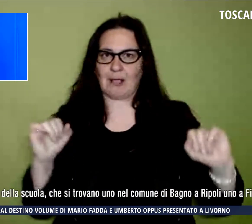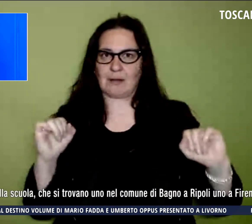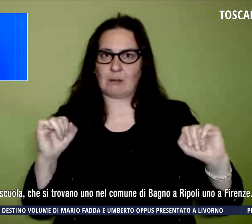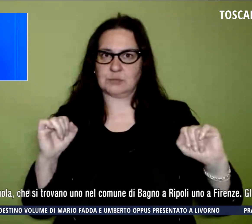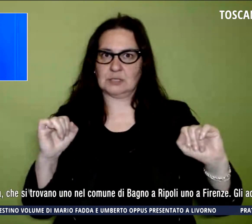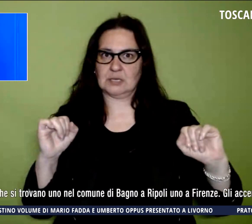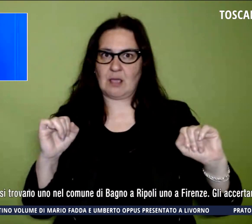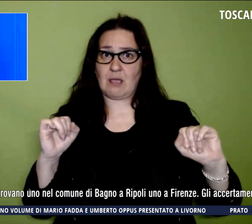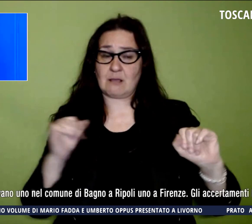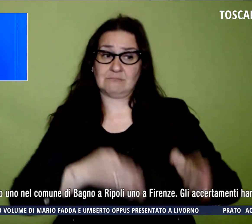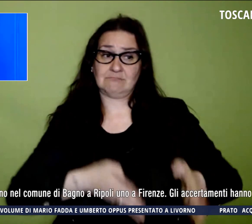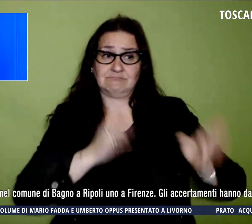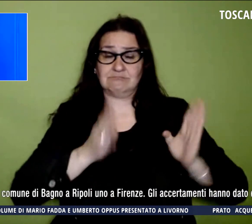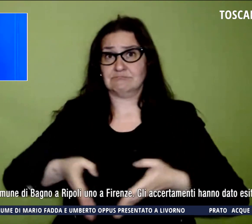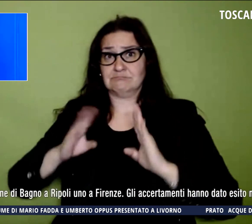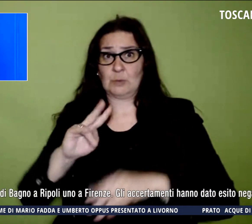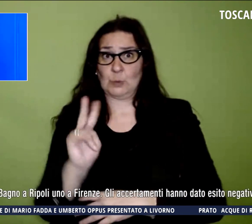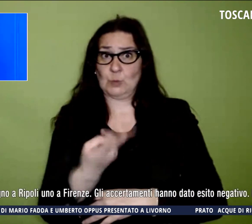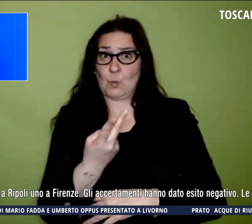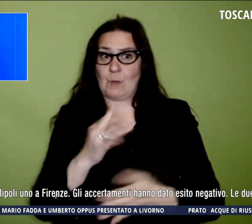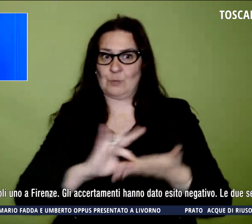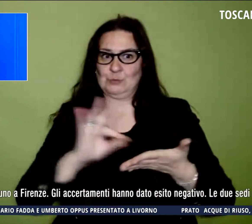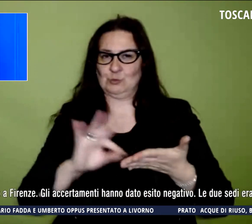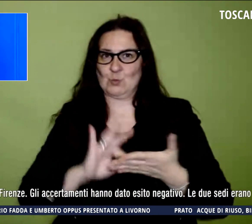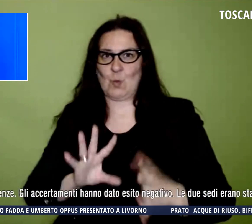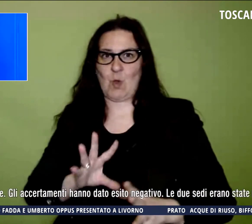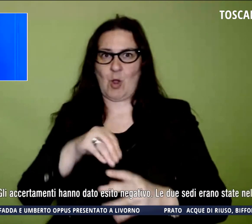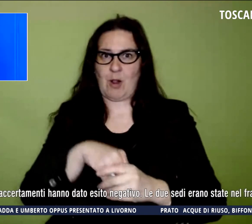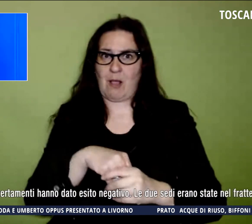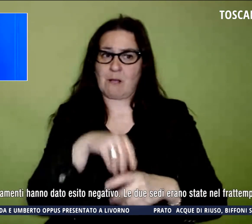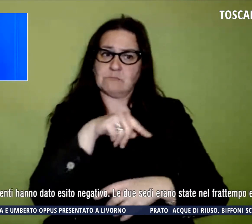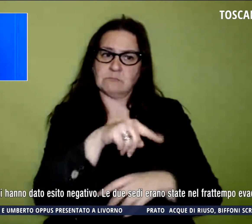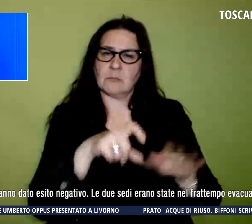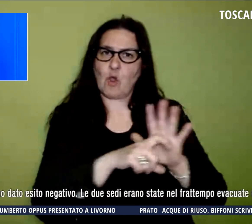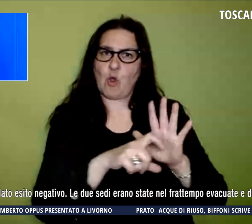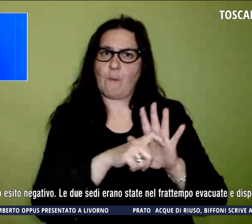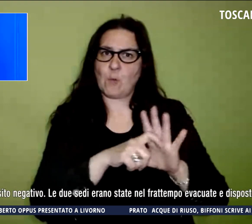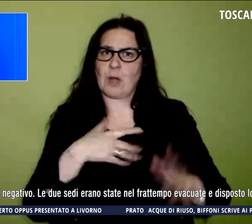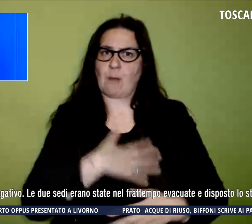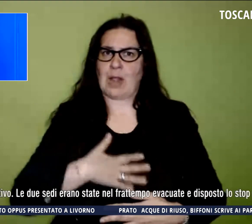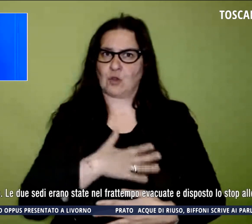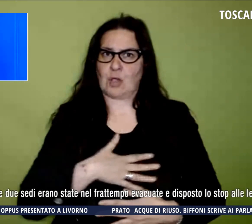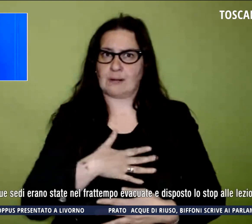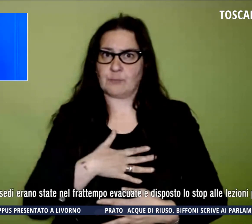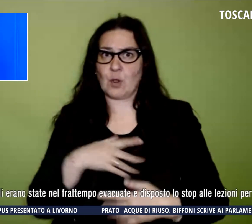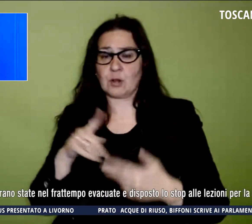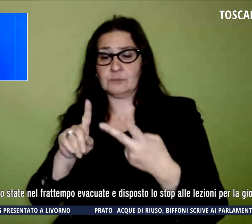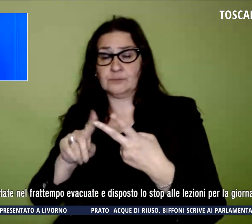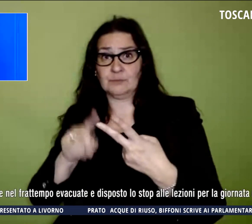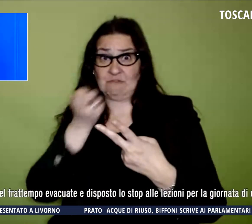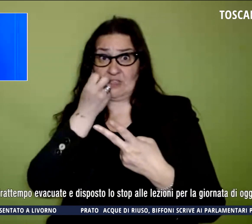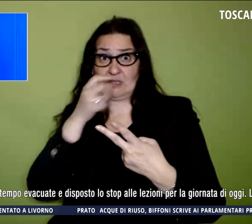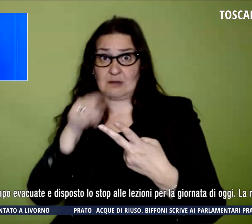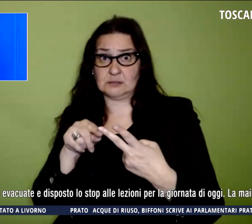immobili che ospitano la scuola, che si trovano uno nel comune di Bagno a Ripoli e uno a Firenze. Gli